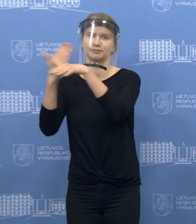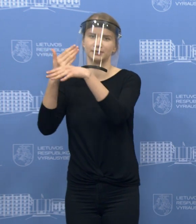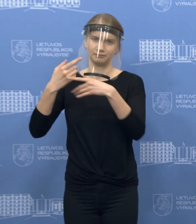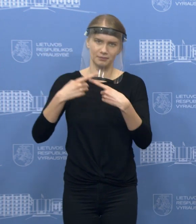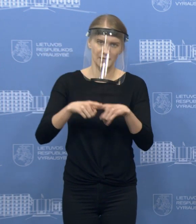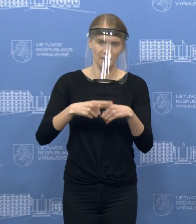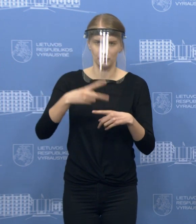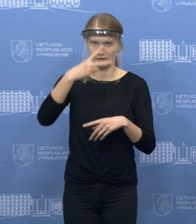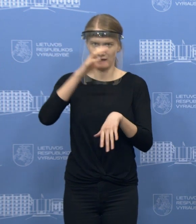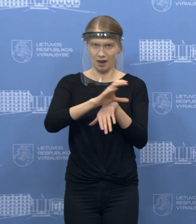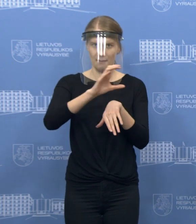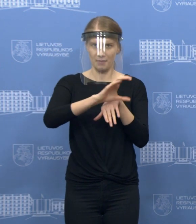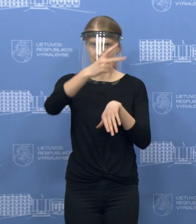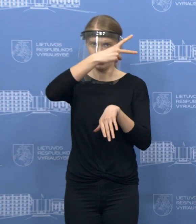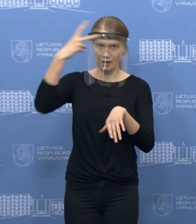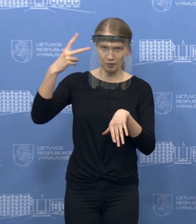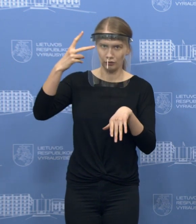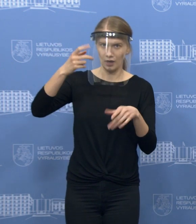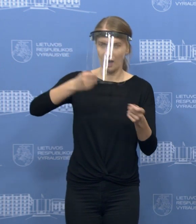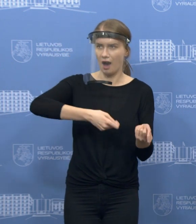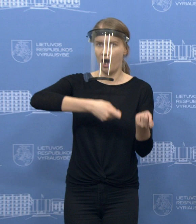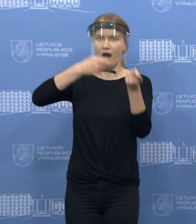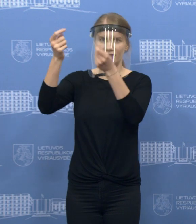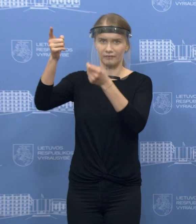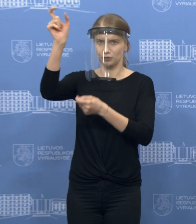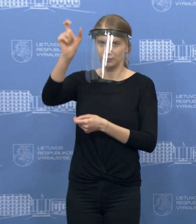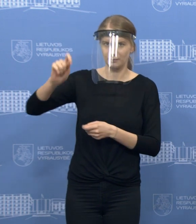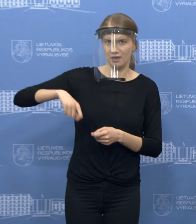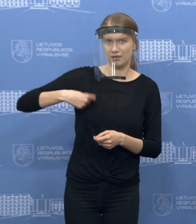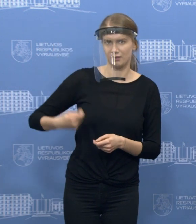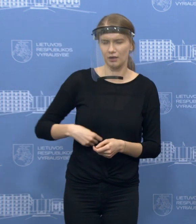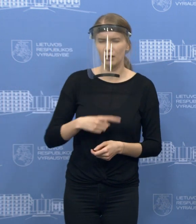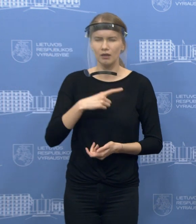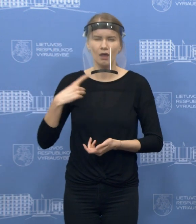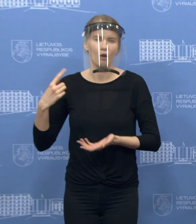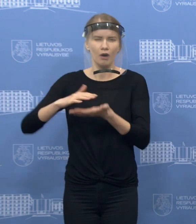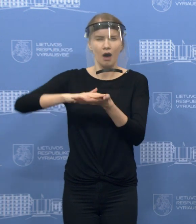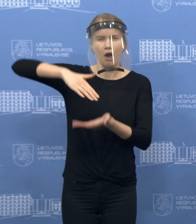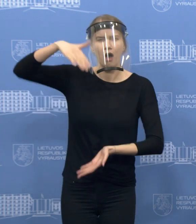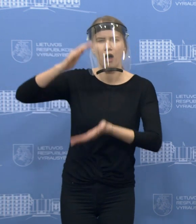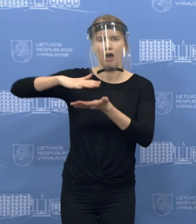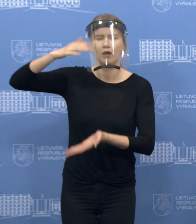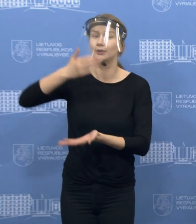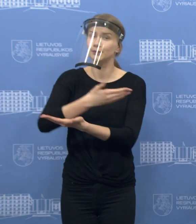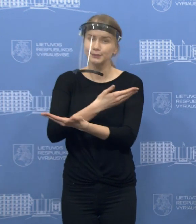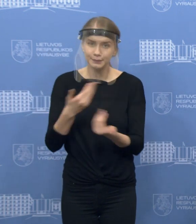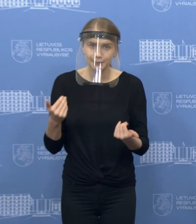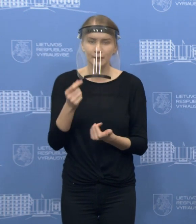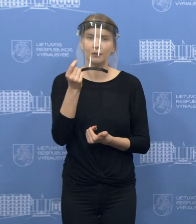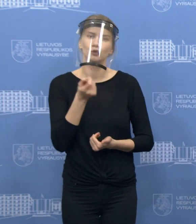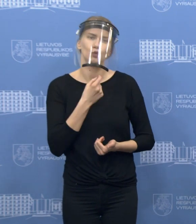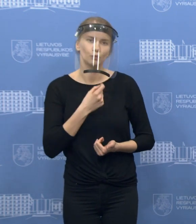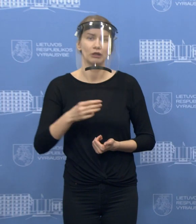yra pagamintos Lietuvoje, kaip minėjau, tai yra ne ypatingas kiekis, simbolinis kiekis, bet tikrai reiškime